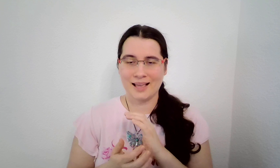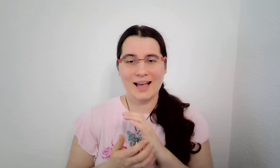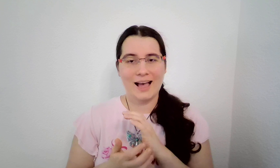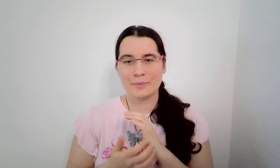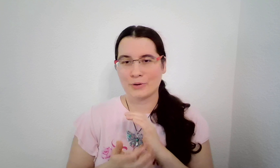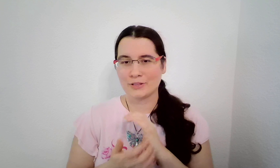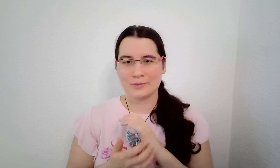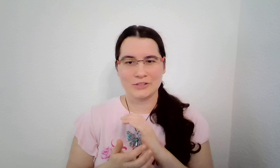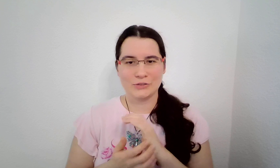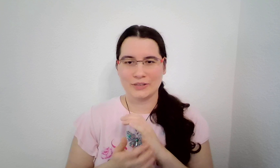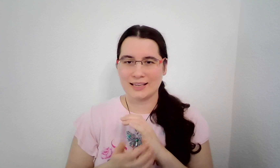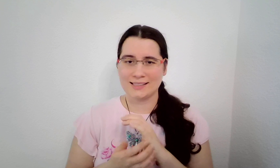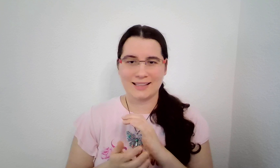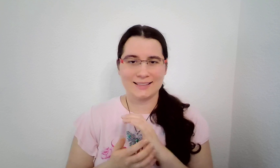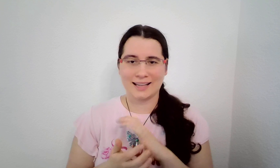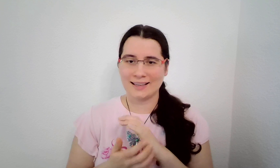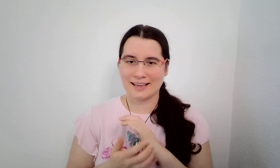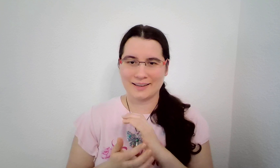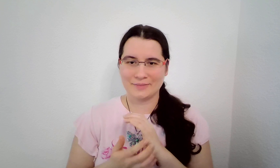A proti mně stojí asi tak tanker.